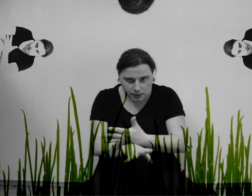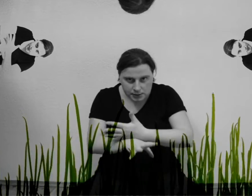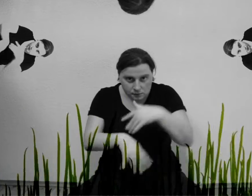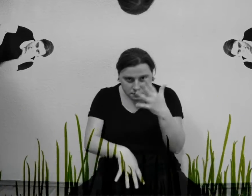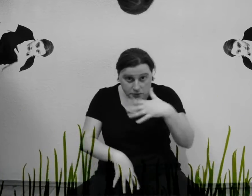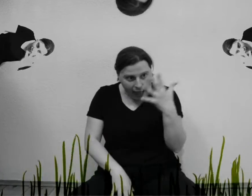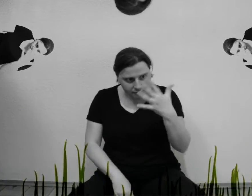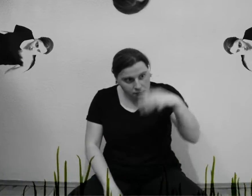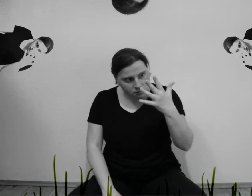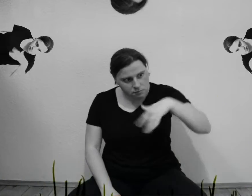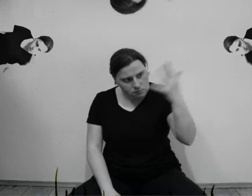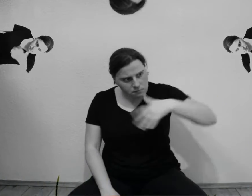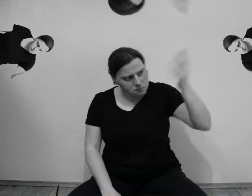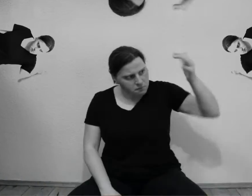What's denn? SD~~ SD SD SD